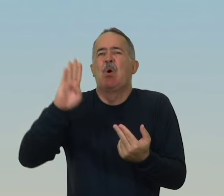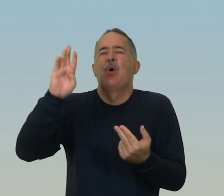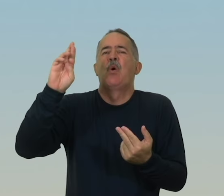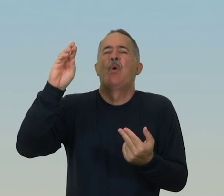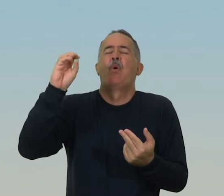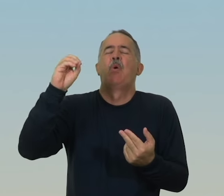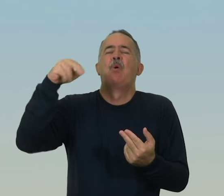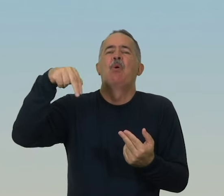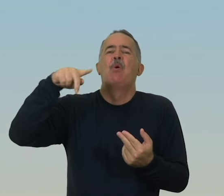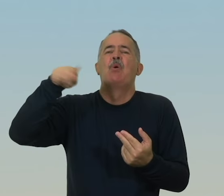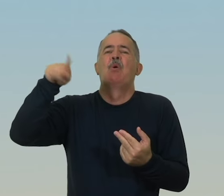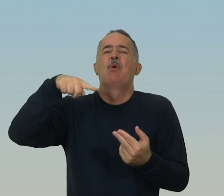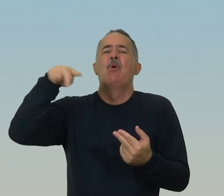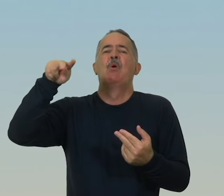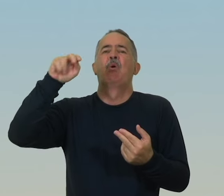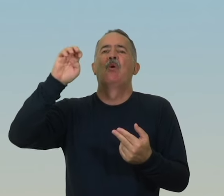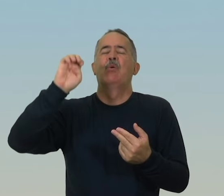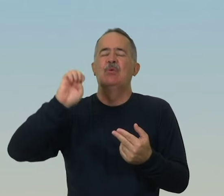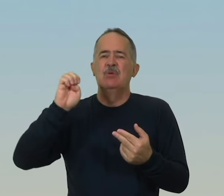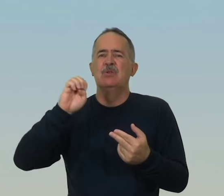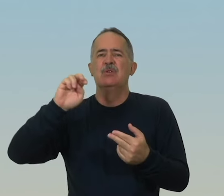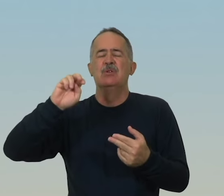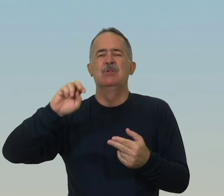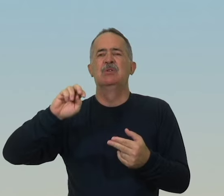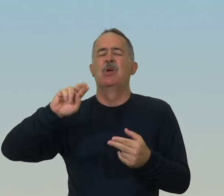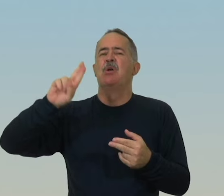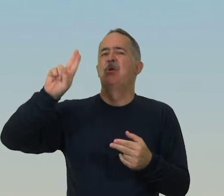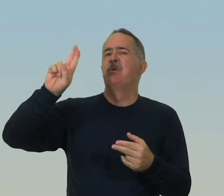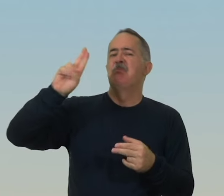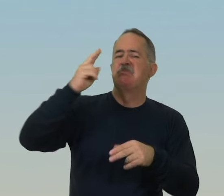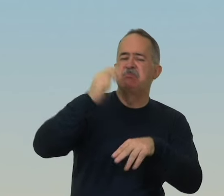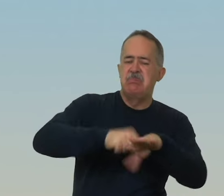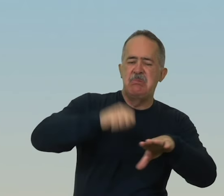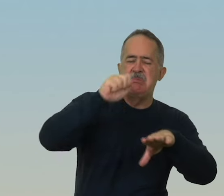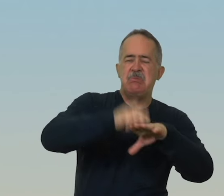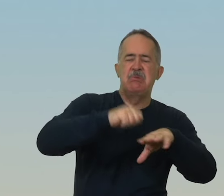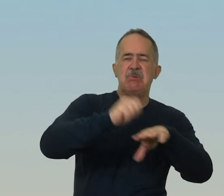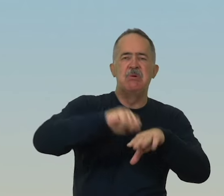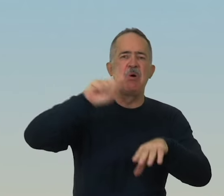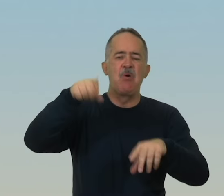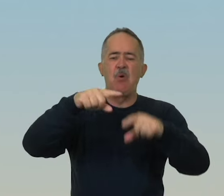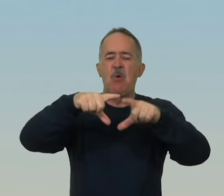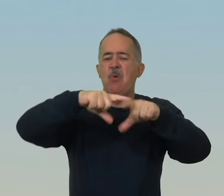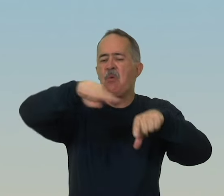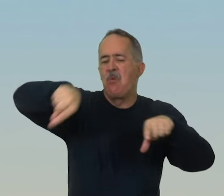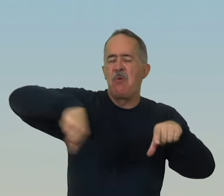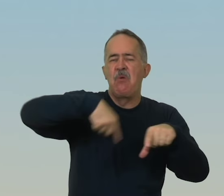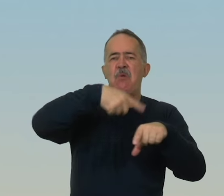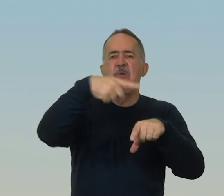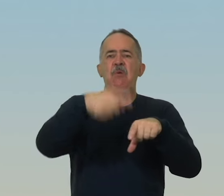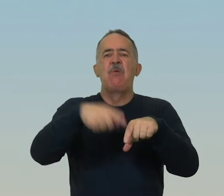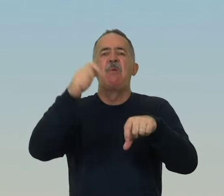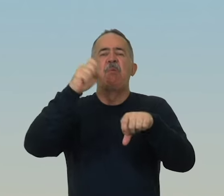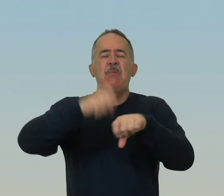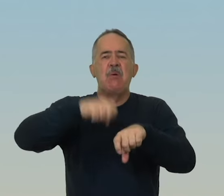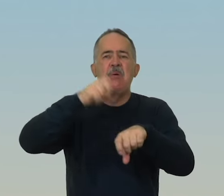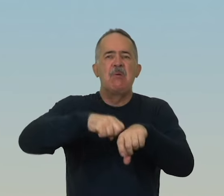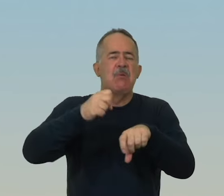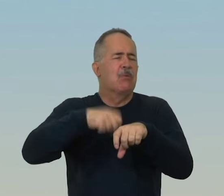que soa ou um símbolo que retine. Se eu tivesse o dom da profecia,